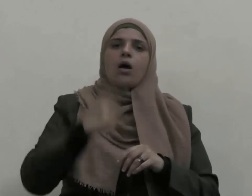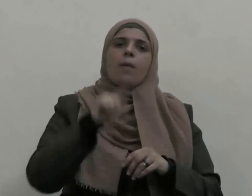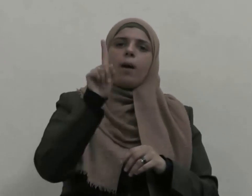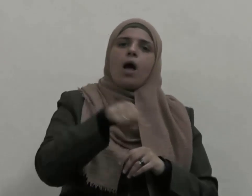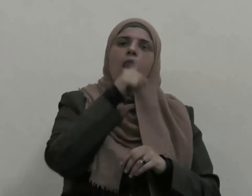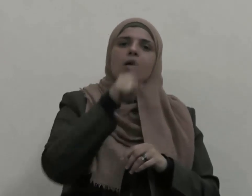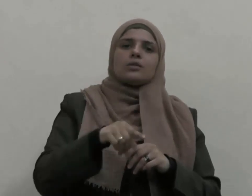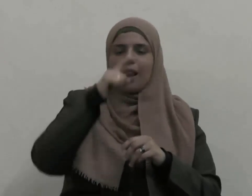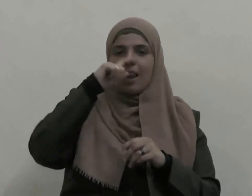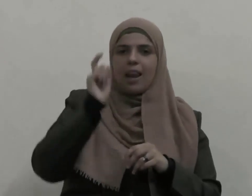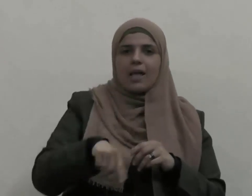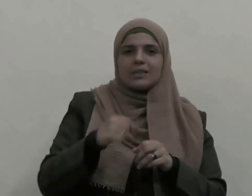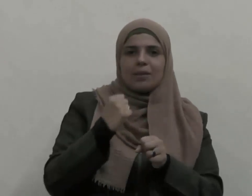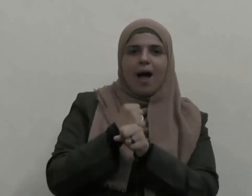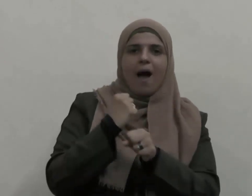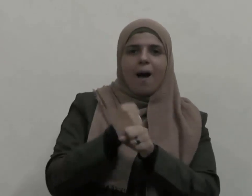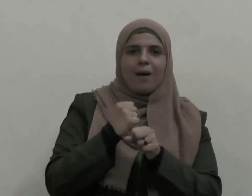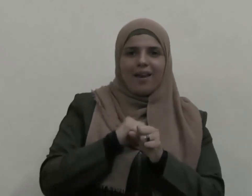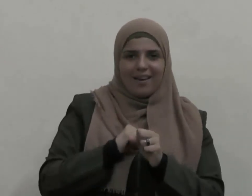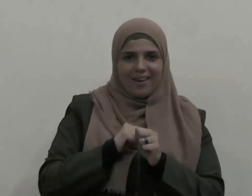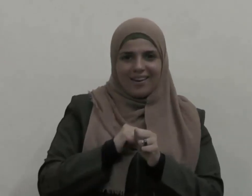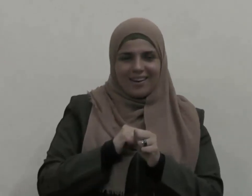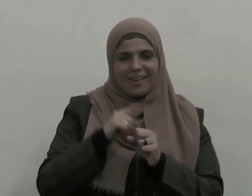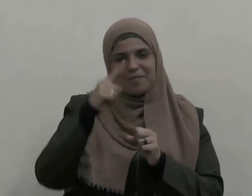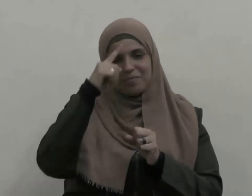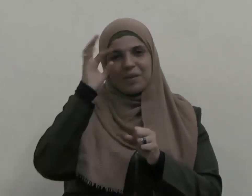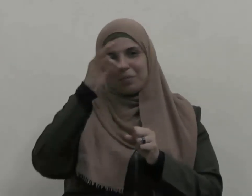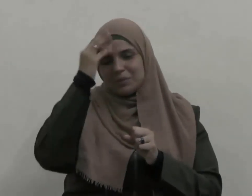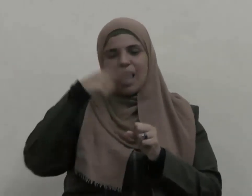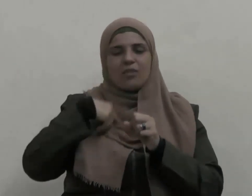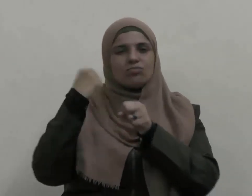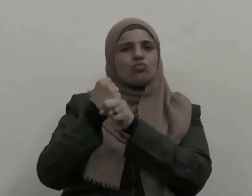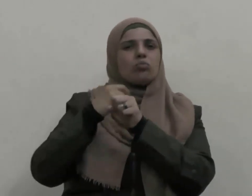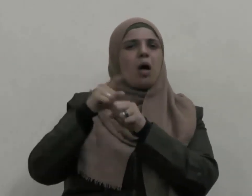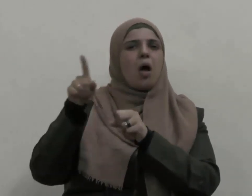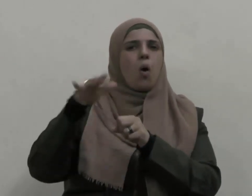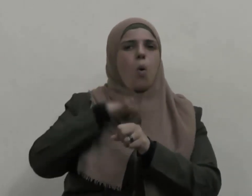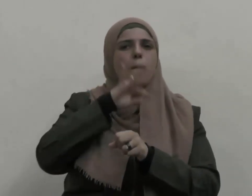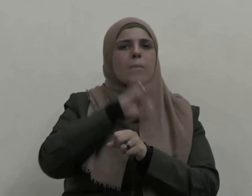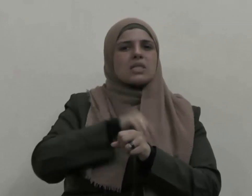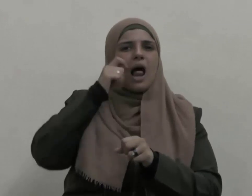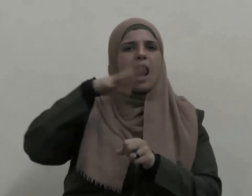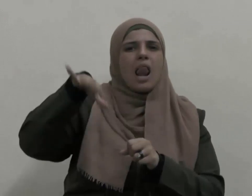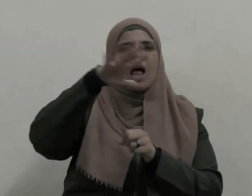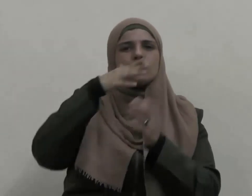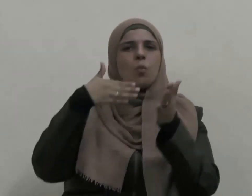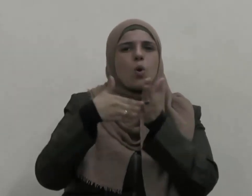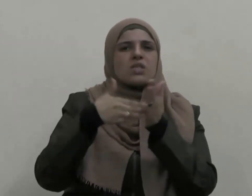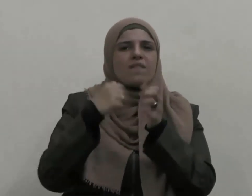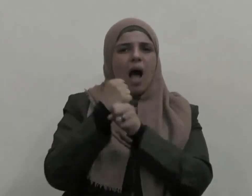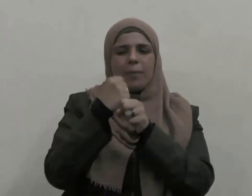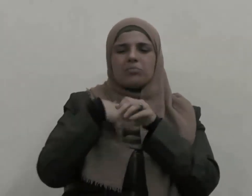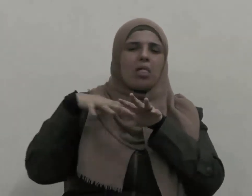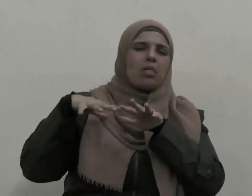وتعطلت بسببه مصالح هذه المؤسسة ومصالح من تقوم